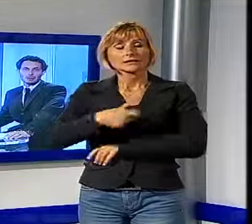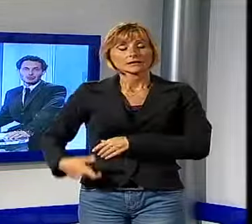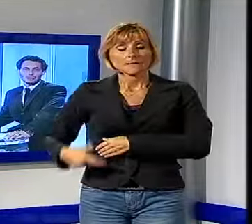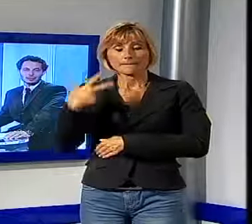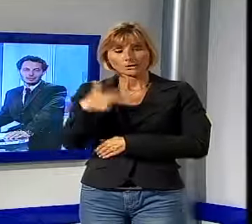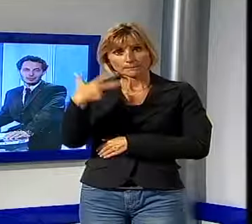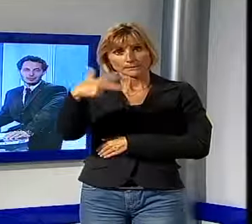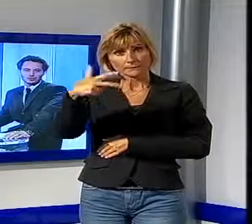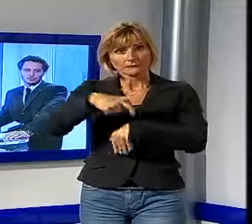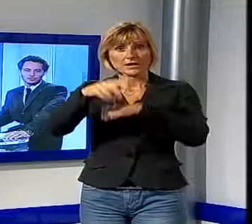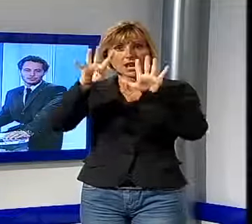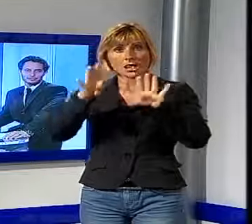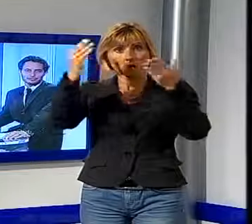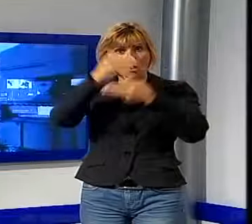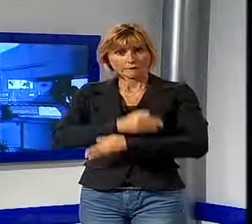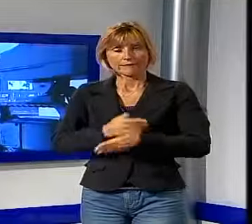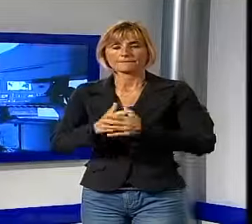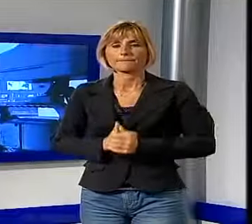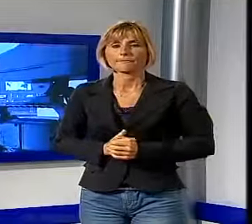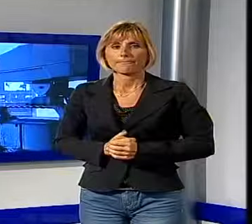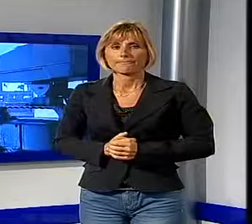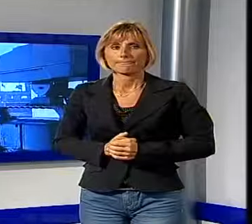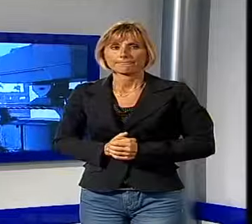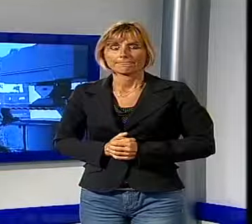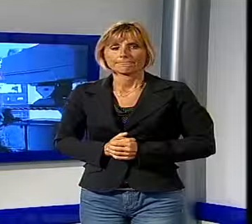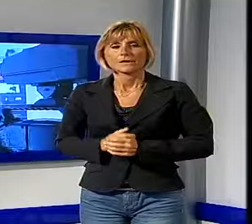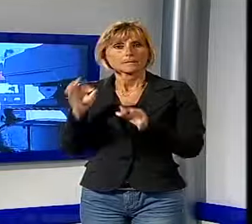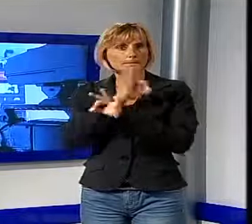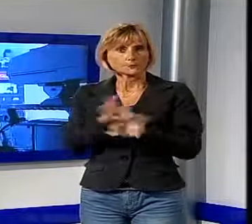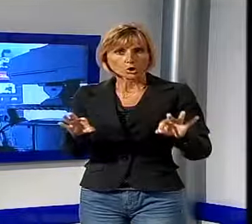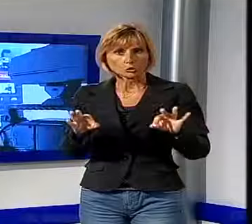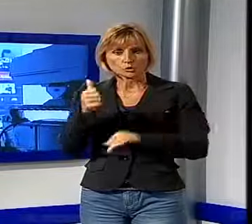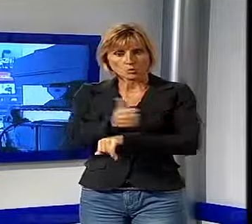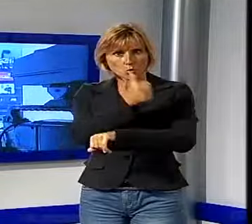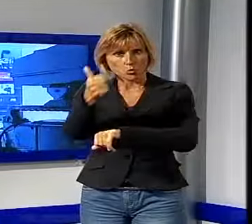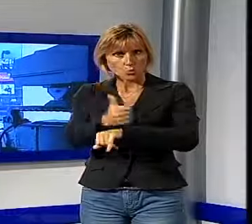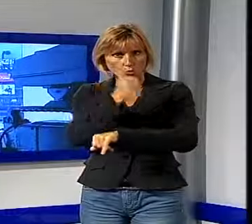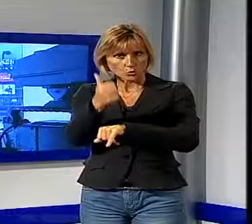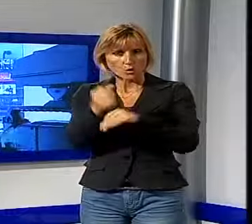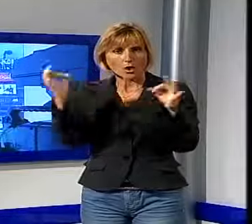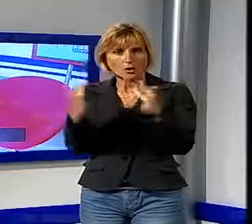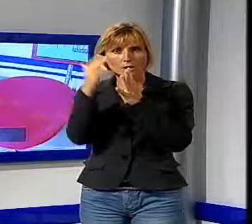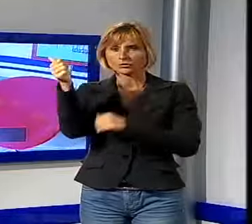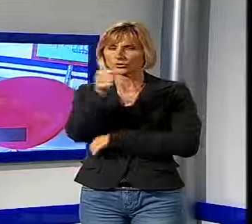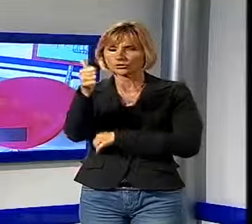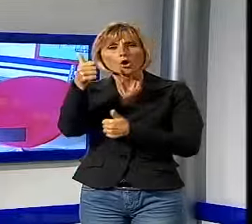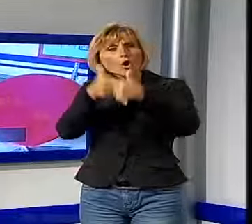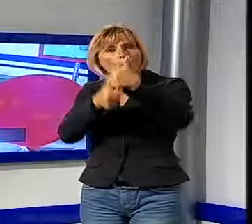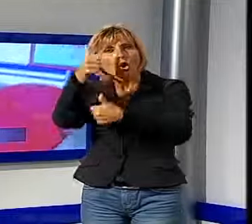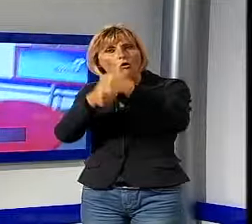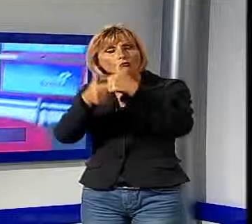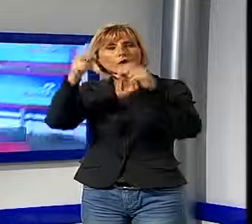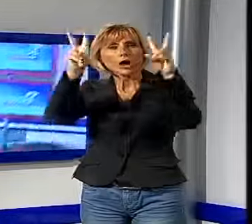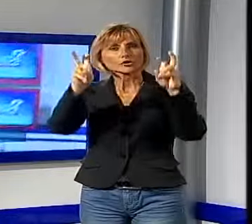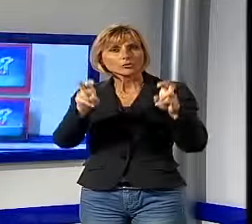mercoledì alle ore 21. A disposizione di tutti per un'ora, un'occasione unica per un confronto aperto sui temi più caldi del suo